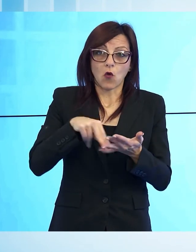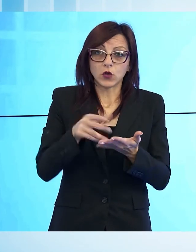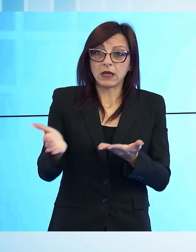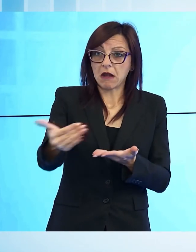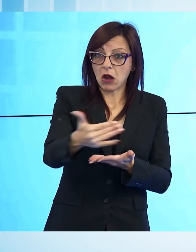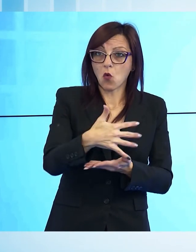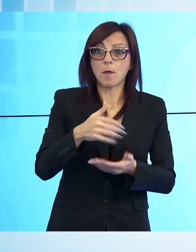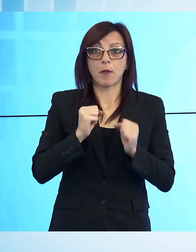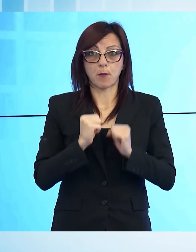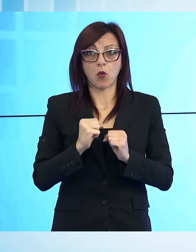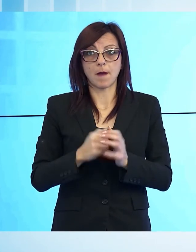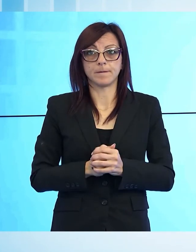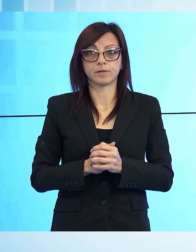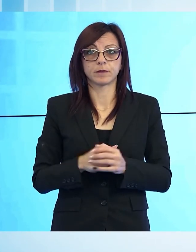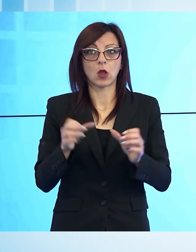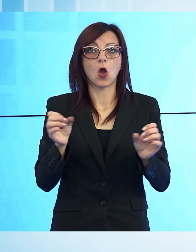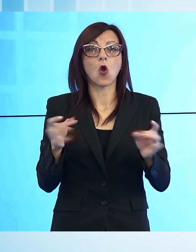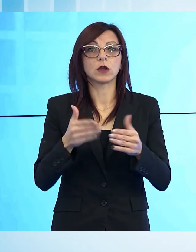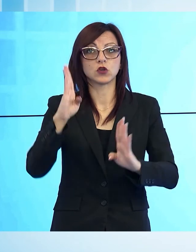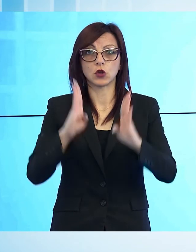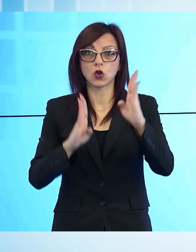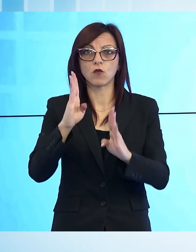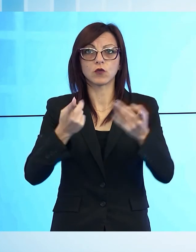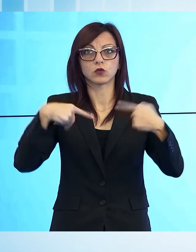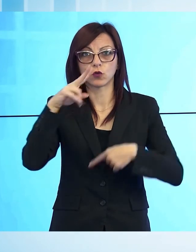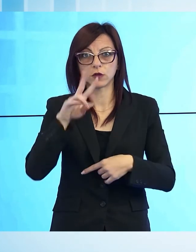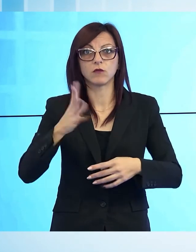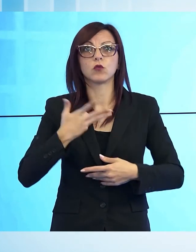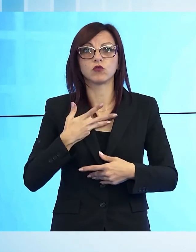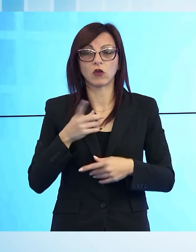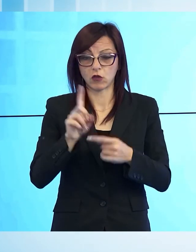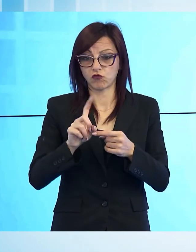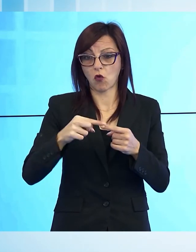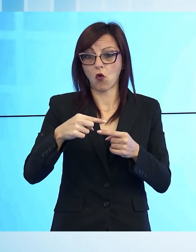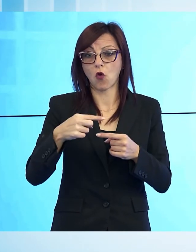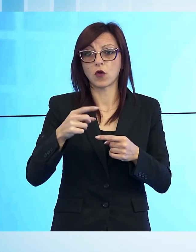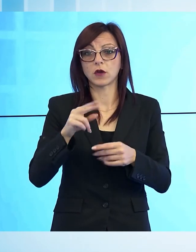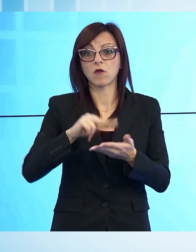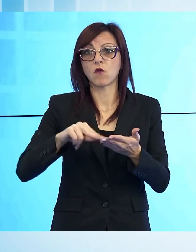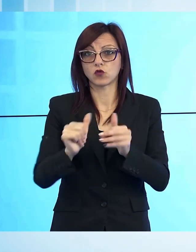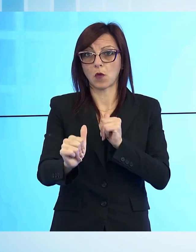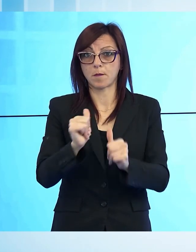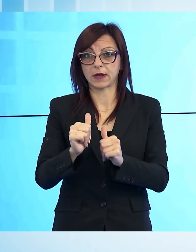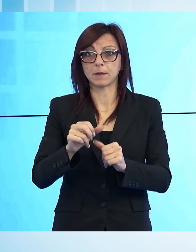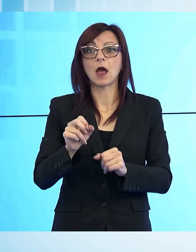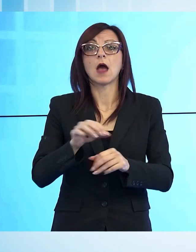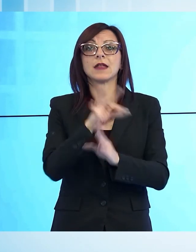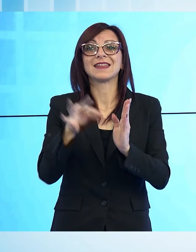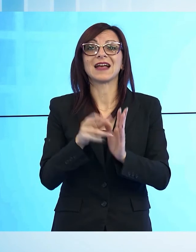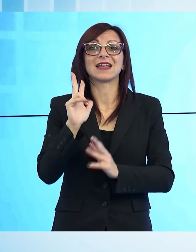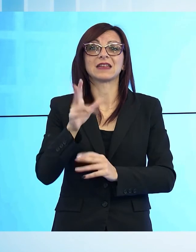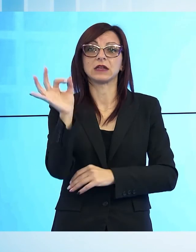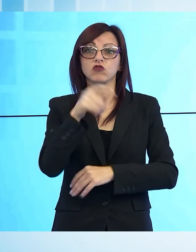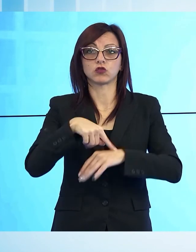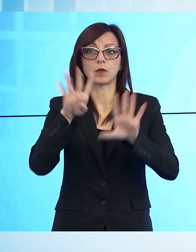mettere a confronto i due candidati sarà ancora una volta su Noi TV. A pochi giorni dal voto, mercoledì 13 ottobre alle 21, andrà in onda